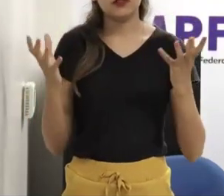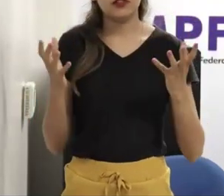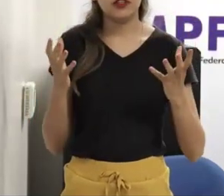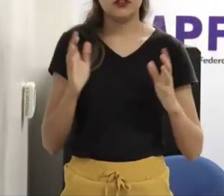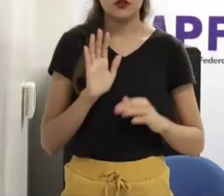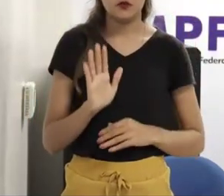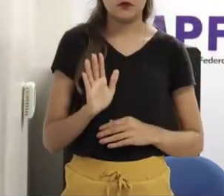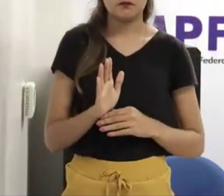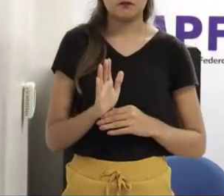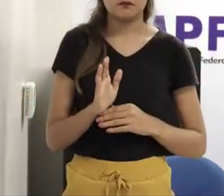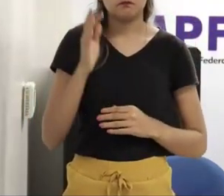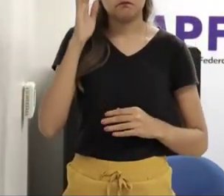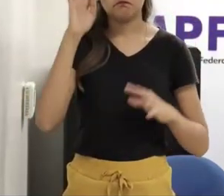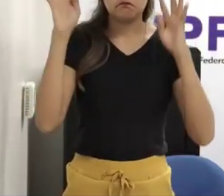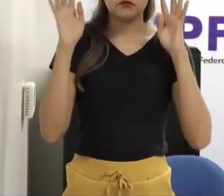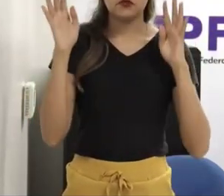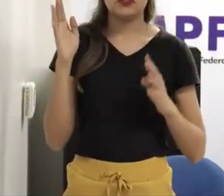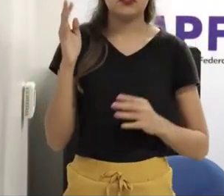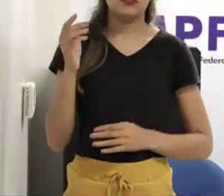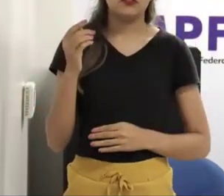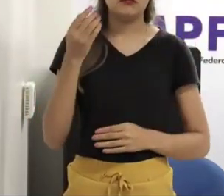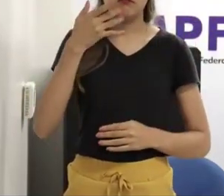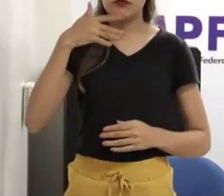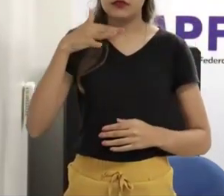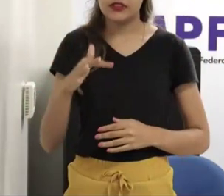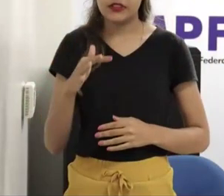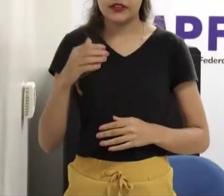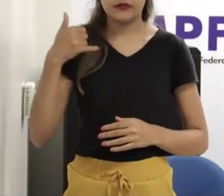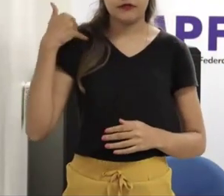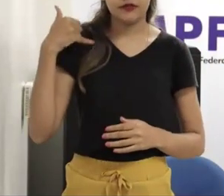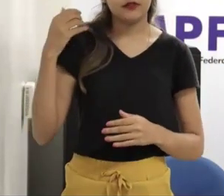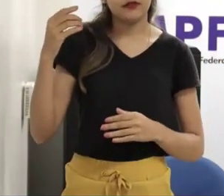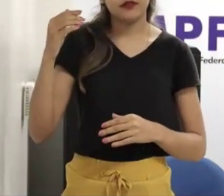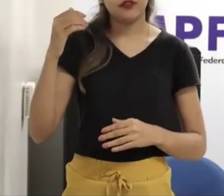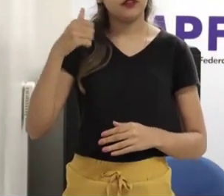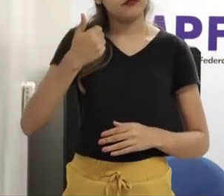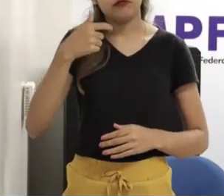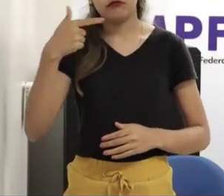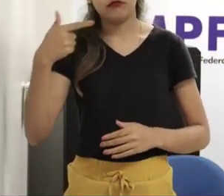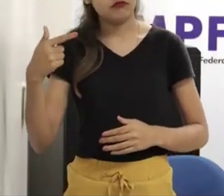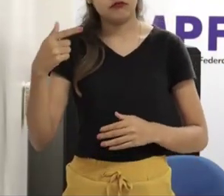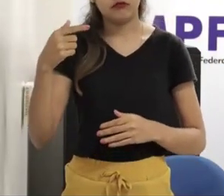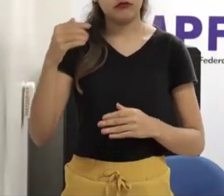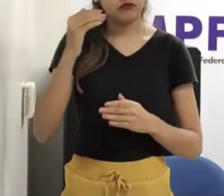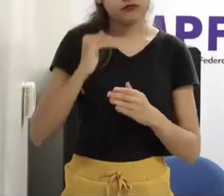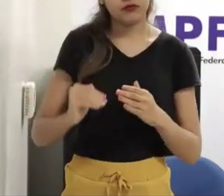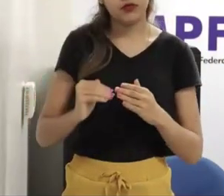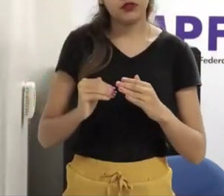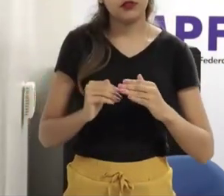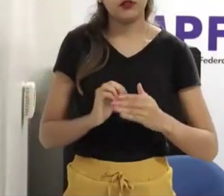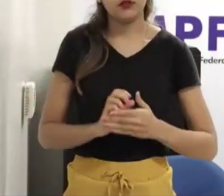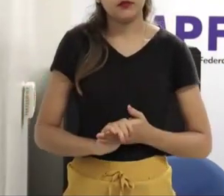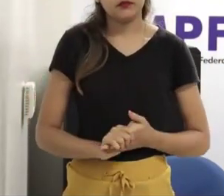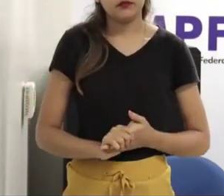anos, que ainda está, ainda está muito na tutela da educação familiar. Outro